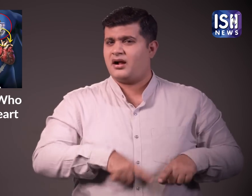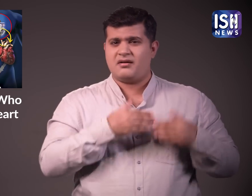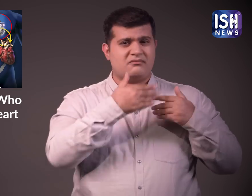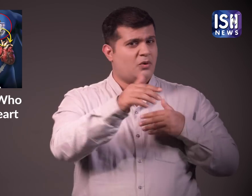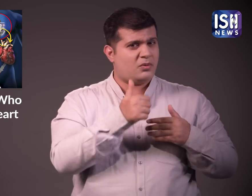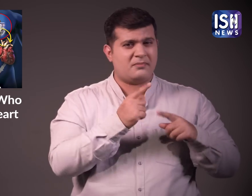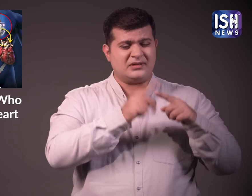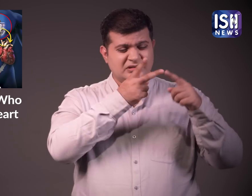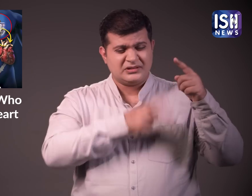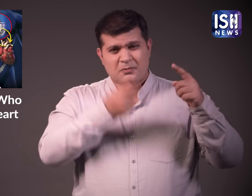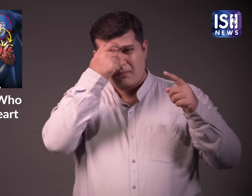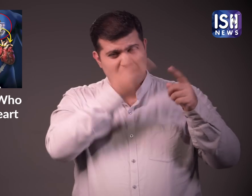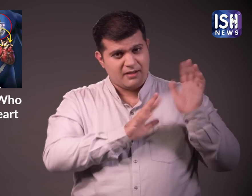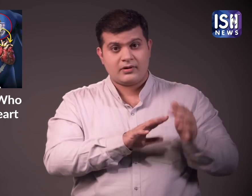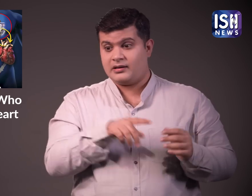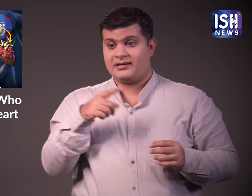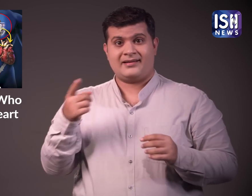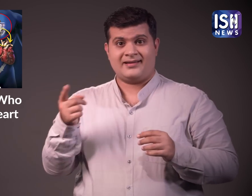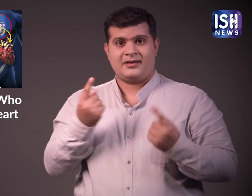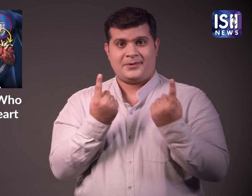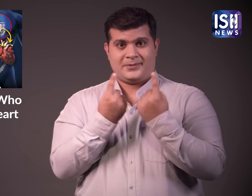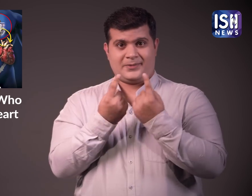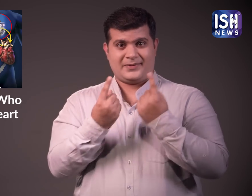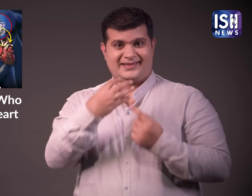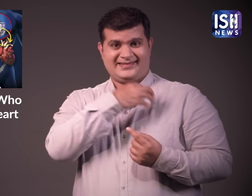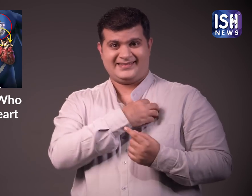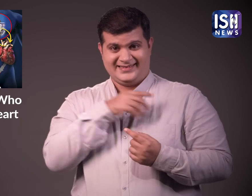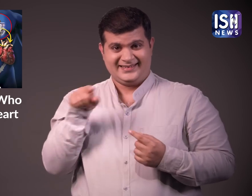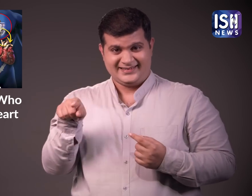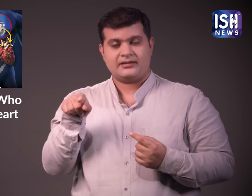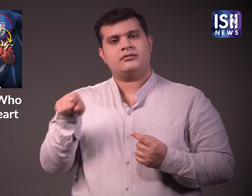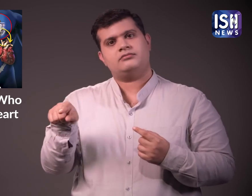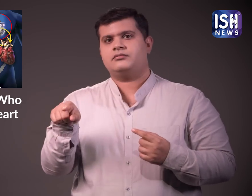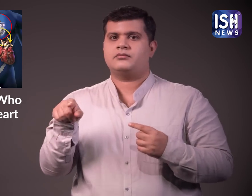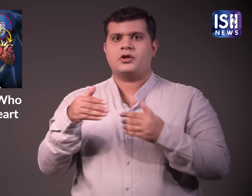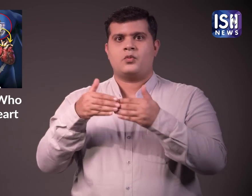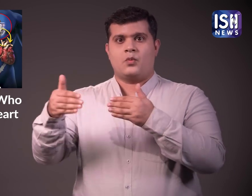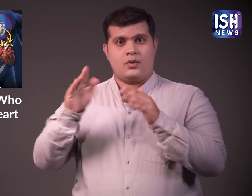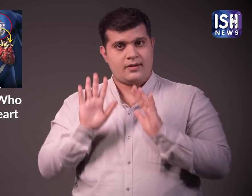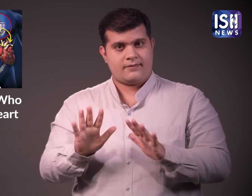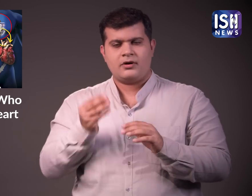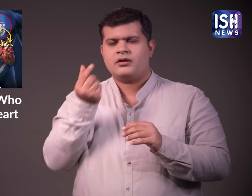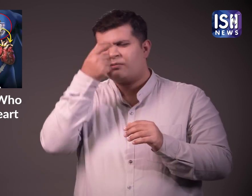चलते है और कम समस्याएं पैदा करते है